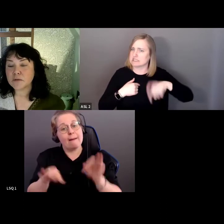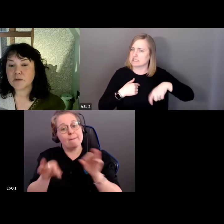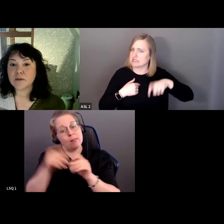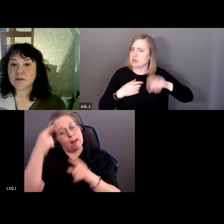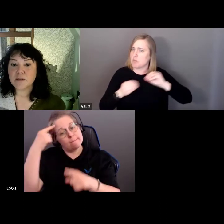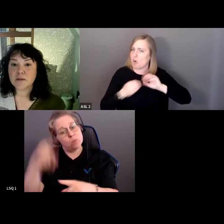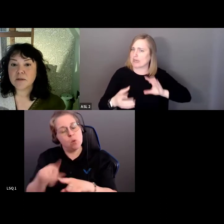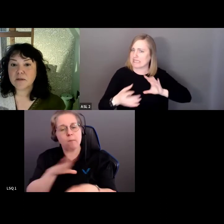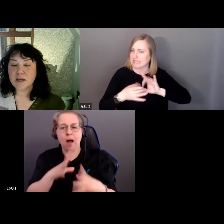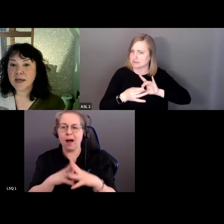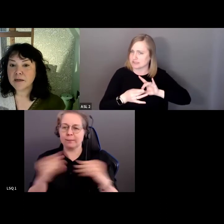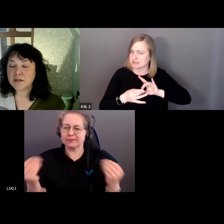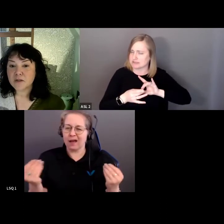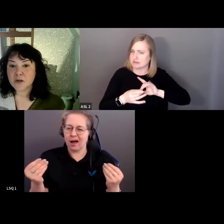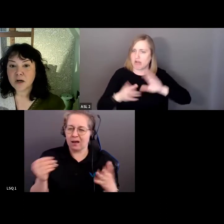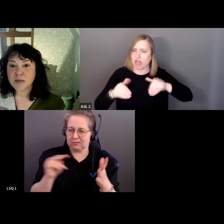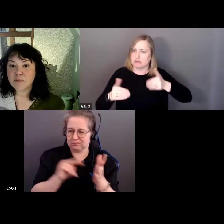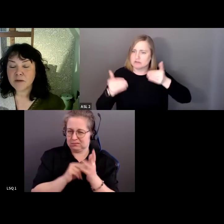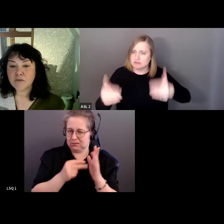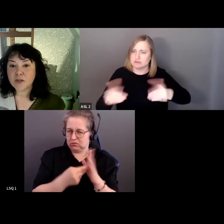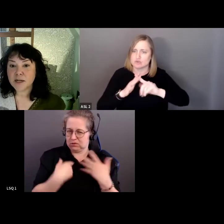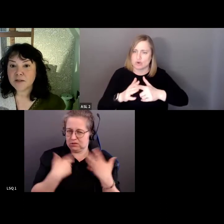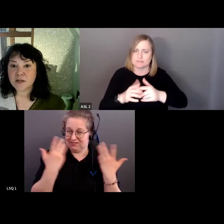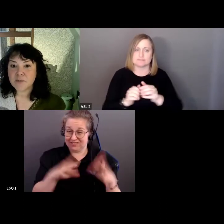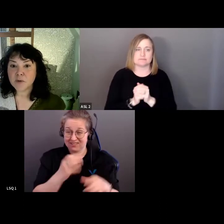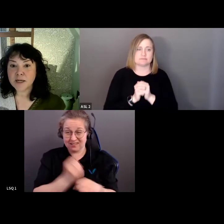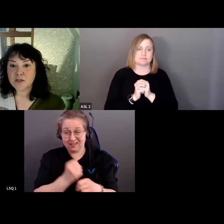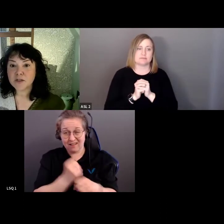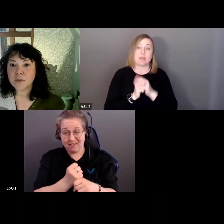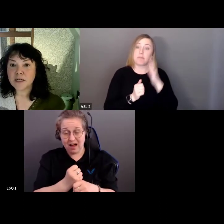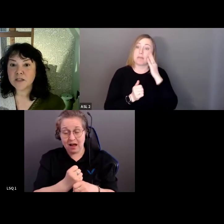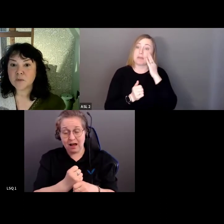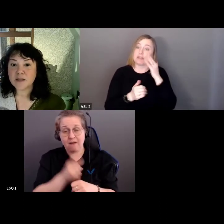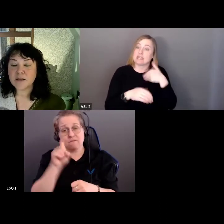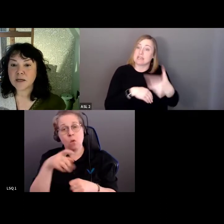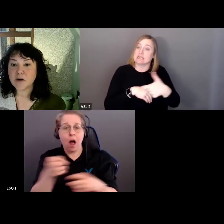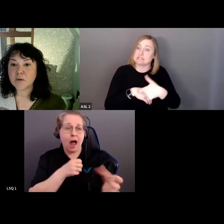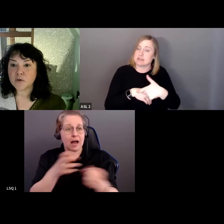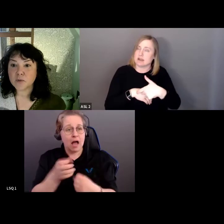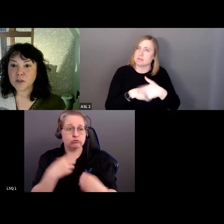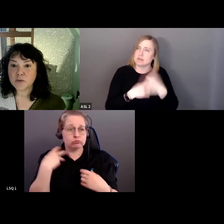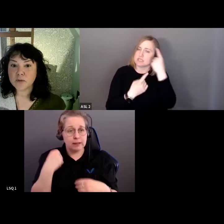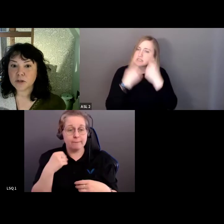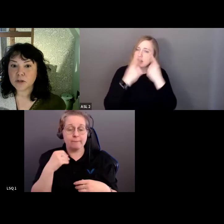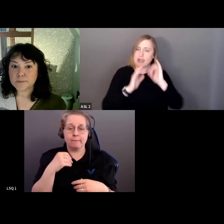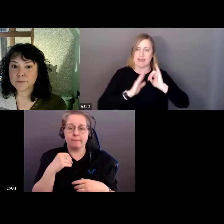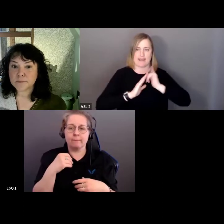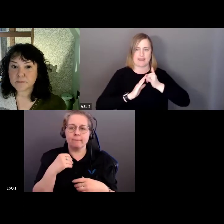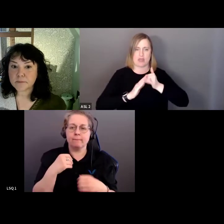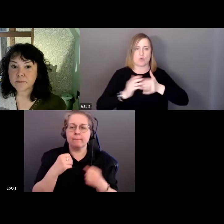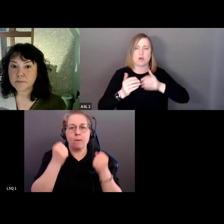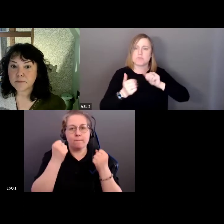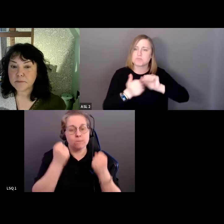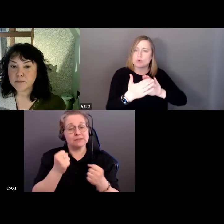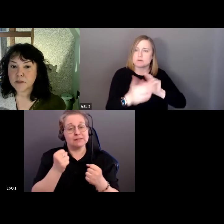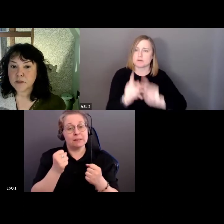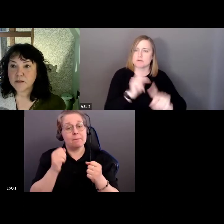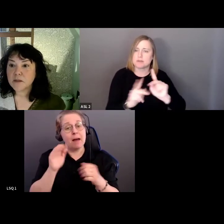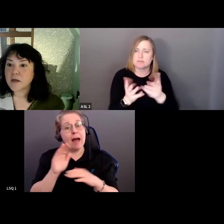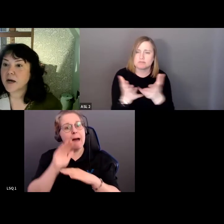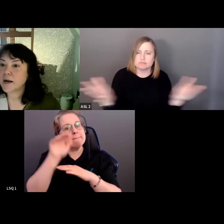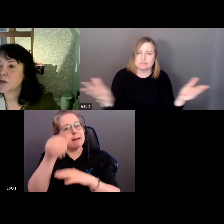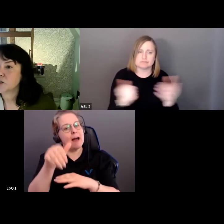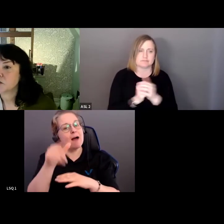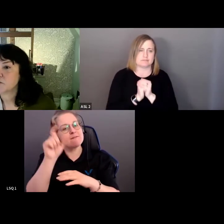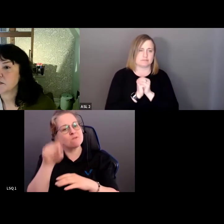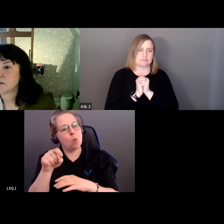signifie pas qu'on n pas fini notre travail, qu'il faut continuer à engager? Et peut-être que la fois d'après, il faudra revenir